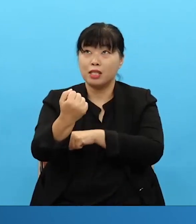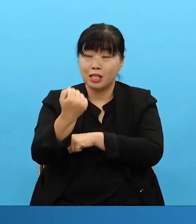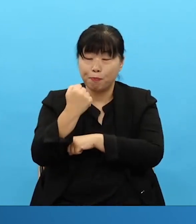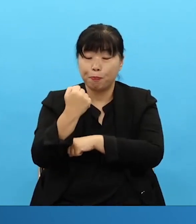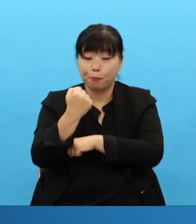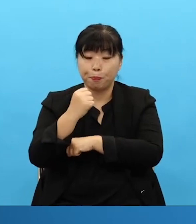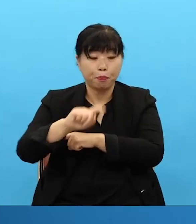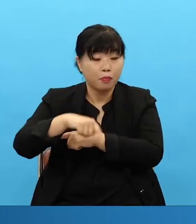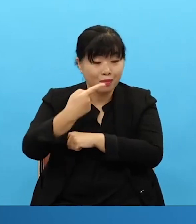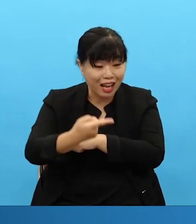talent.